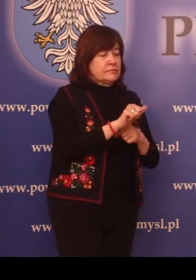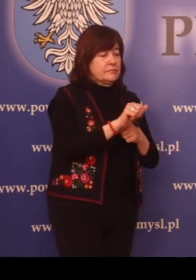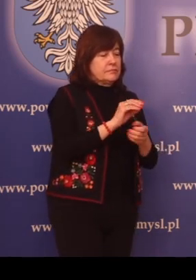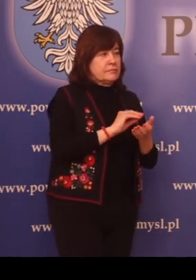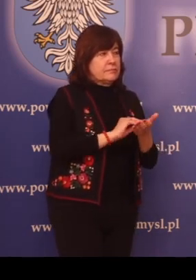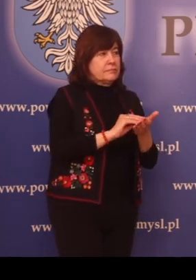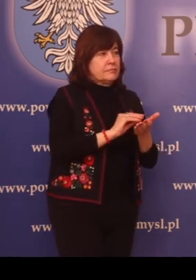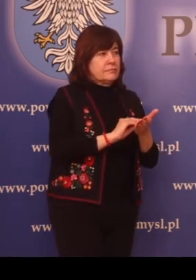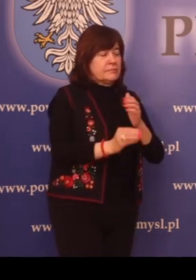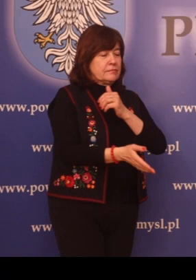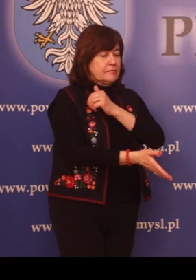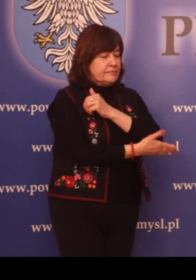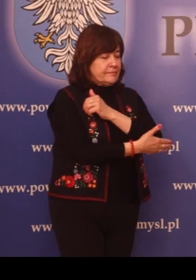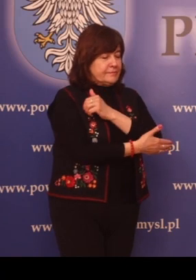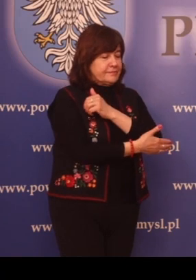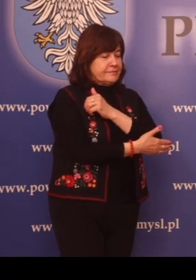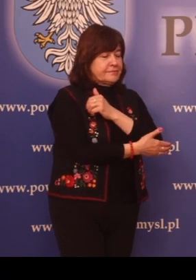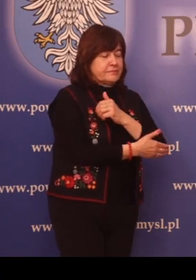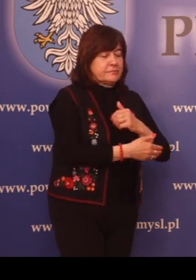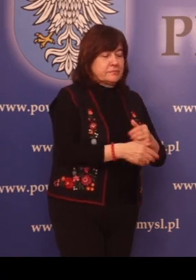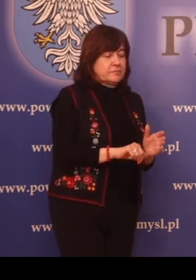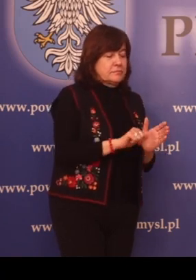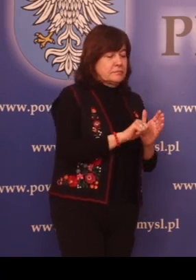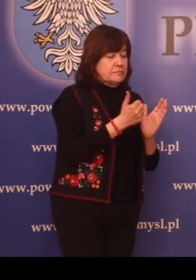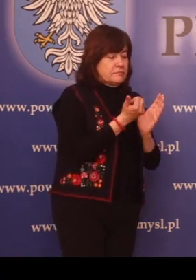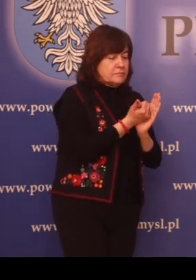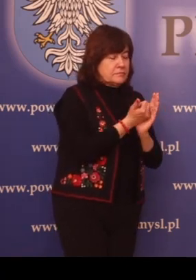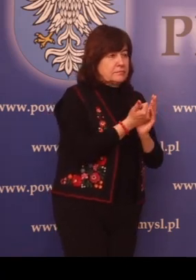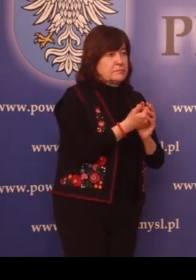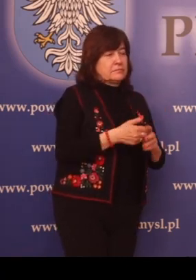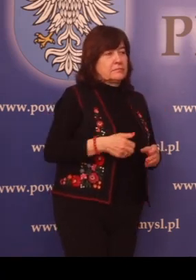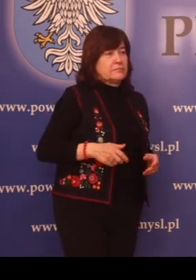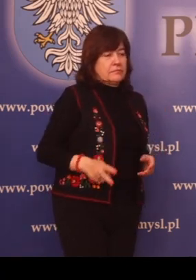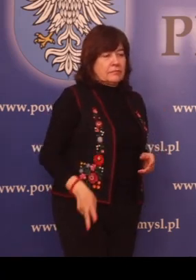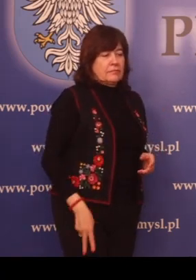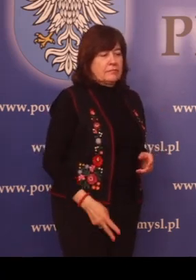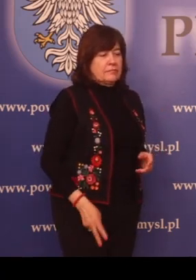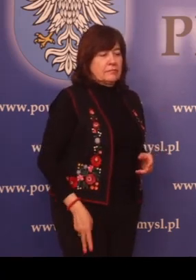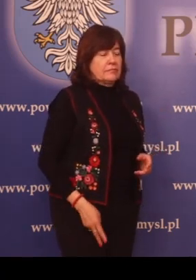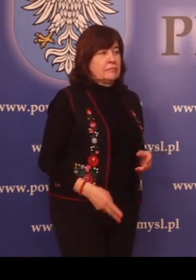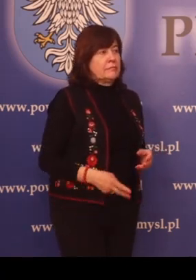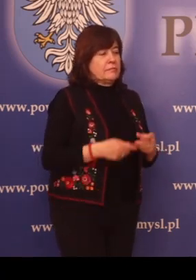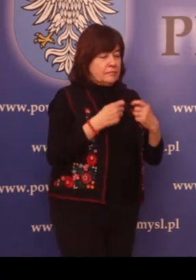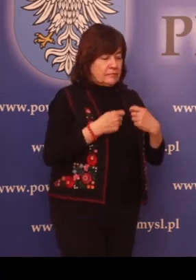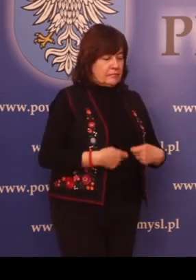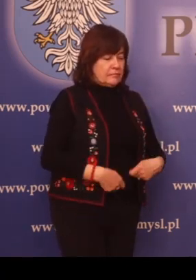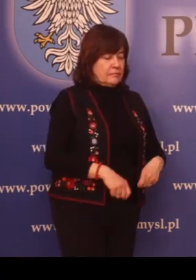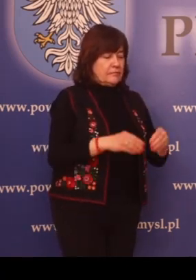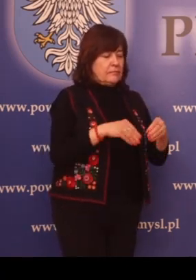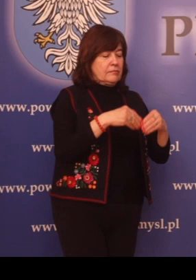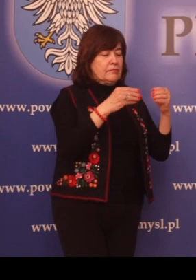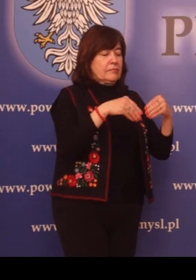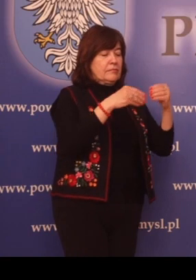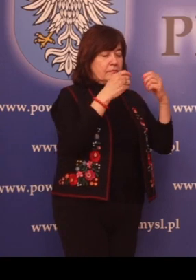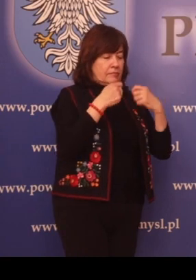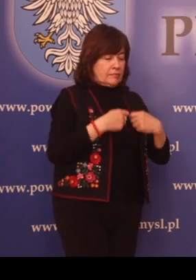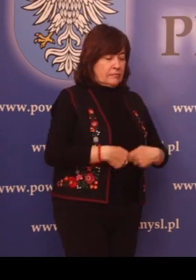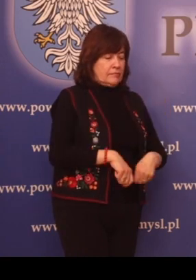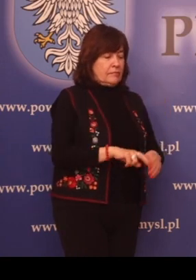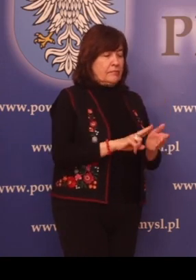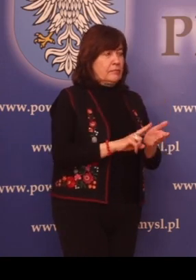rozporządzenia Ministra Rolnictwa i Rozwoju Wsi z dnia 26 marca